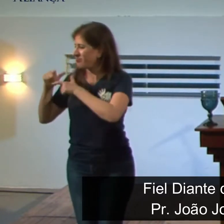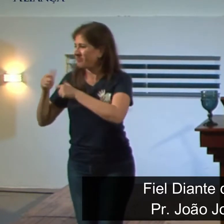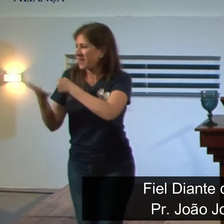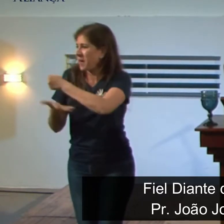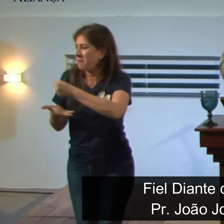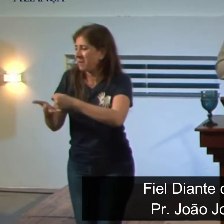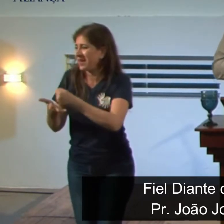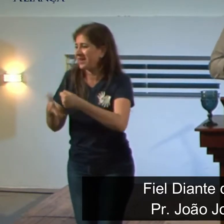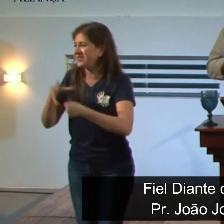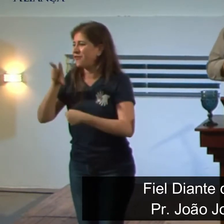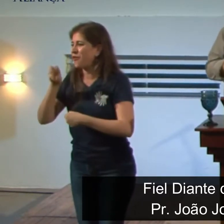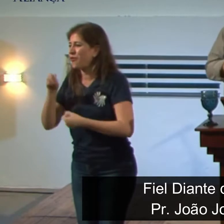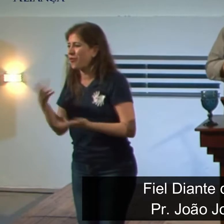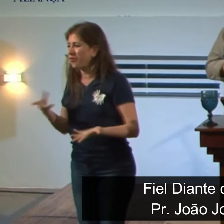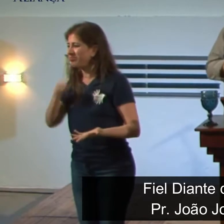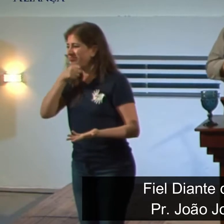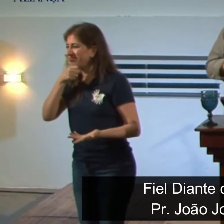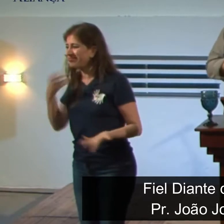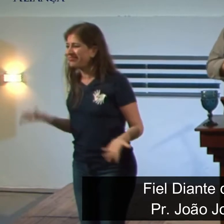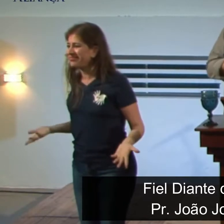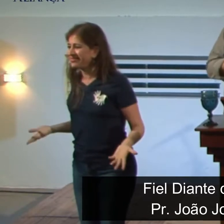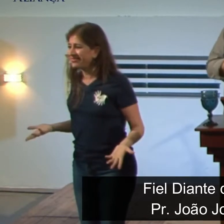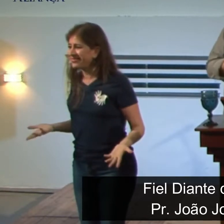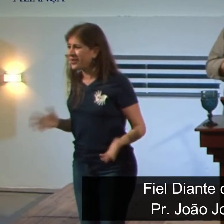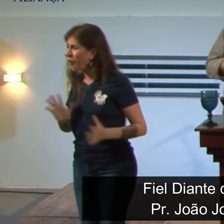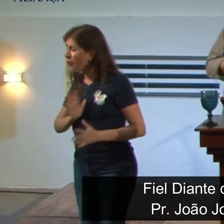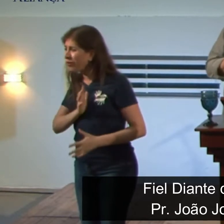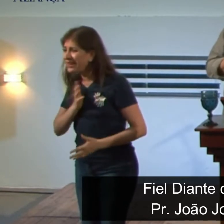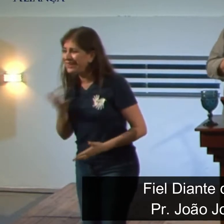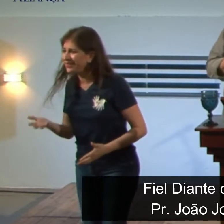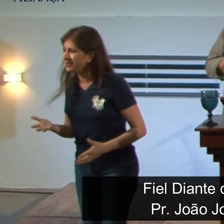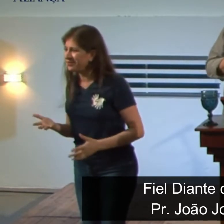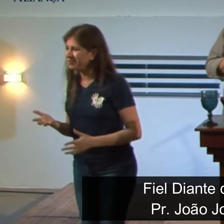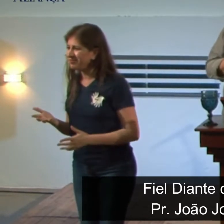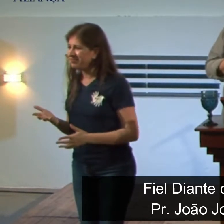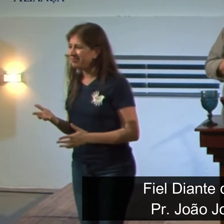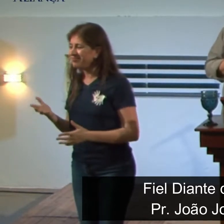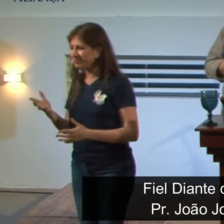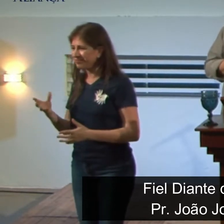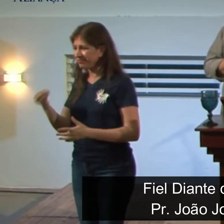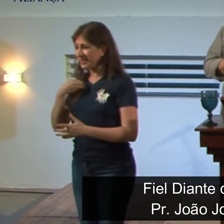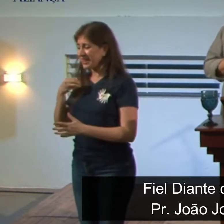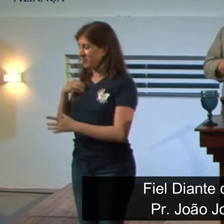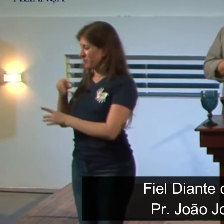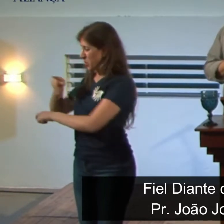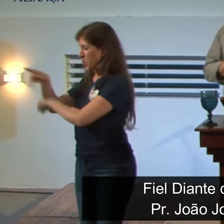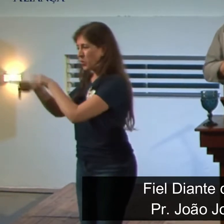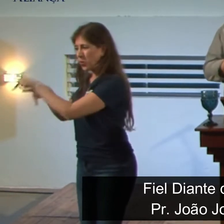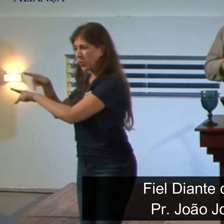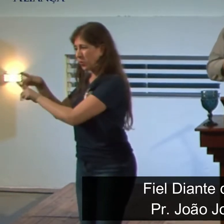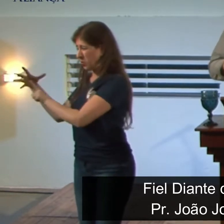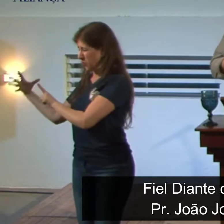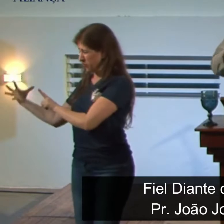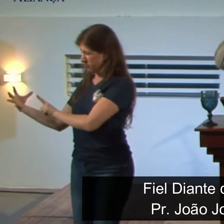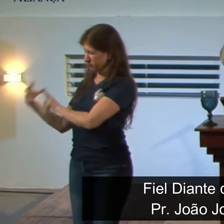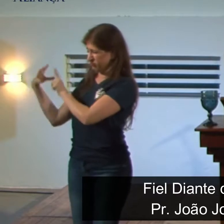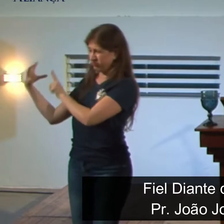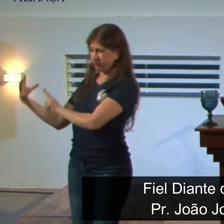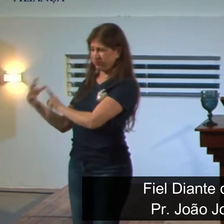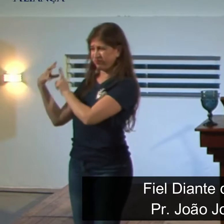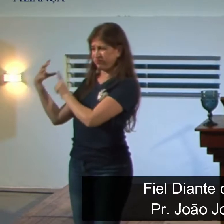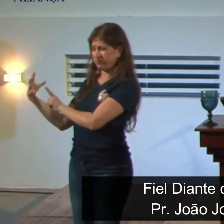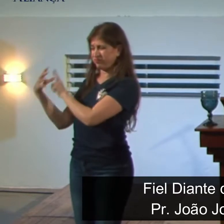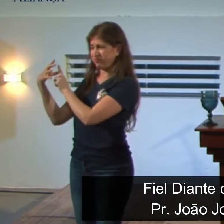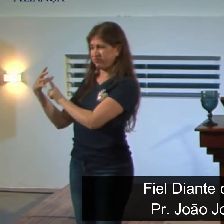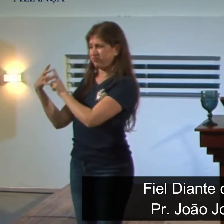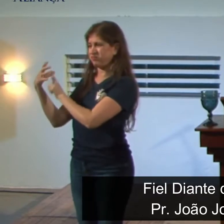raízes dos seus avós. Era terrível. Era terrível. Para você ver como essas nações, elas agiam umas